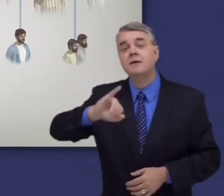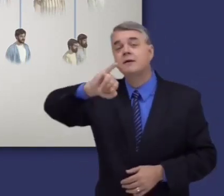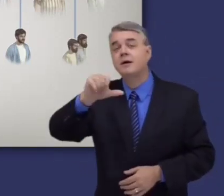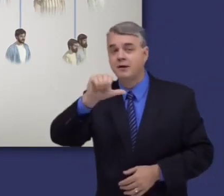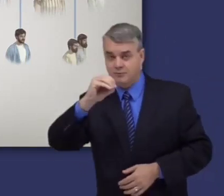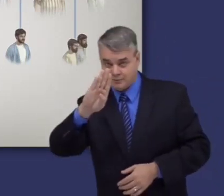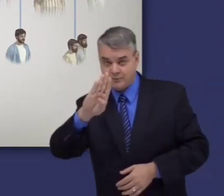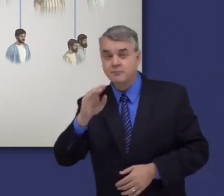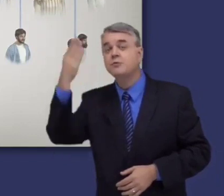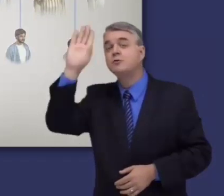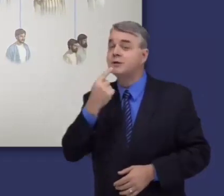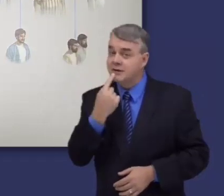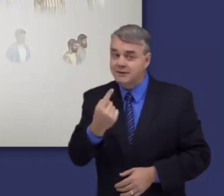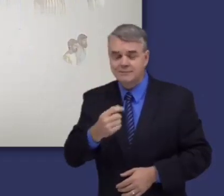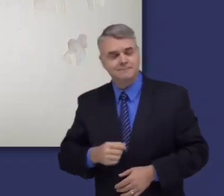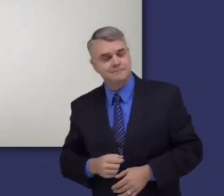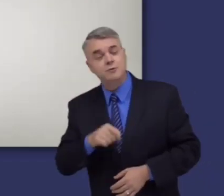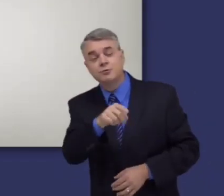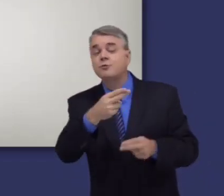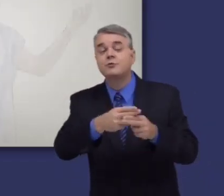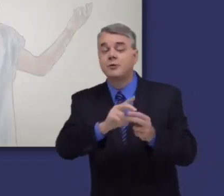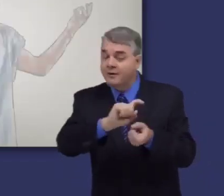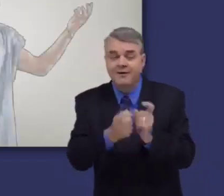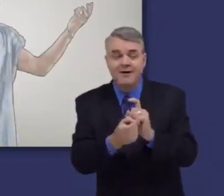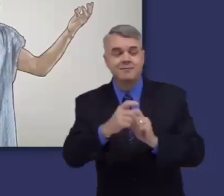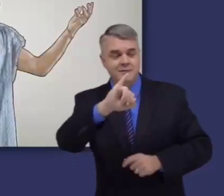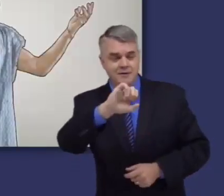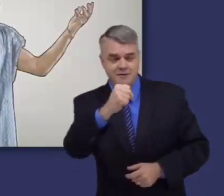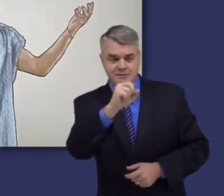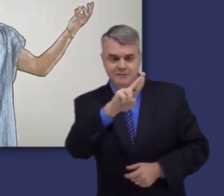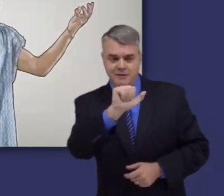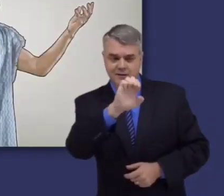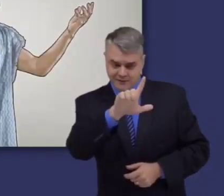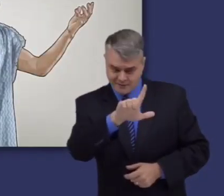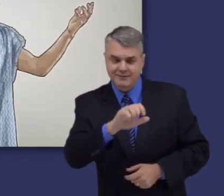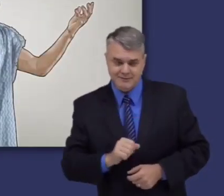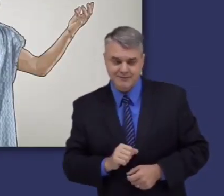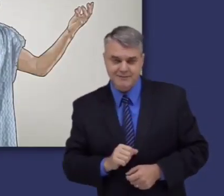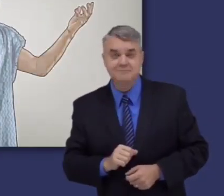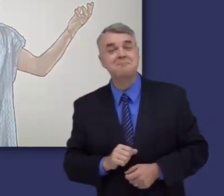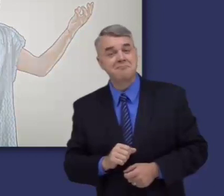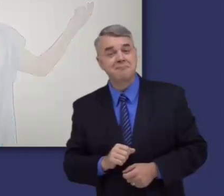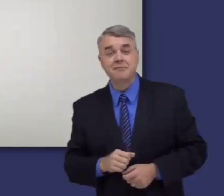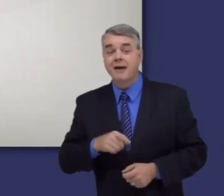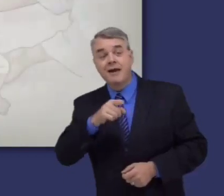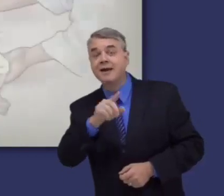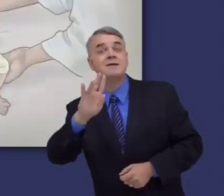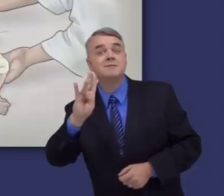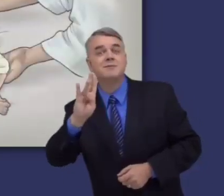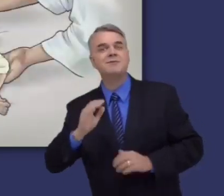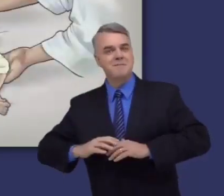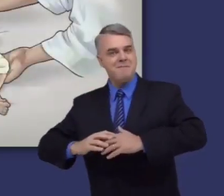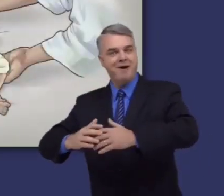Después Jacob regresa a Canaán, donde Dios le da el nombre de Israel, y Raquel tiene otro hijo. En total,